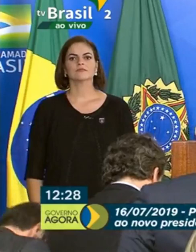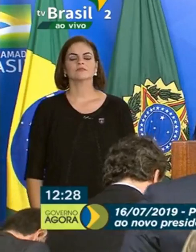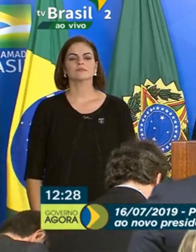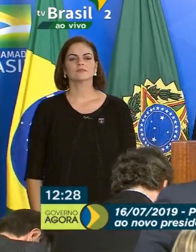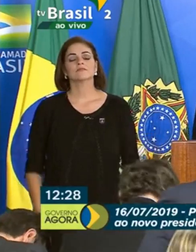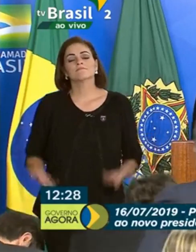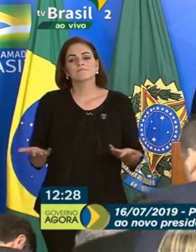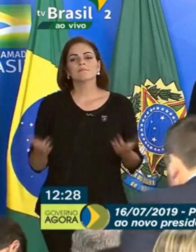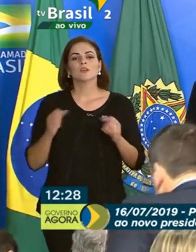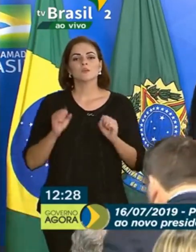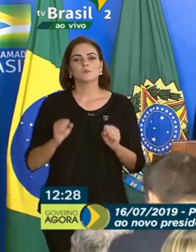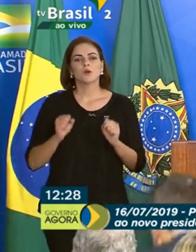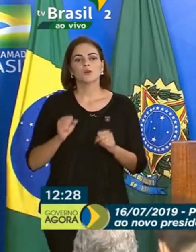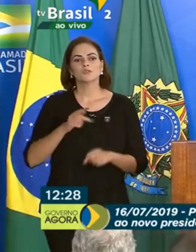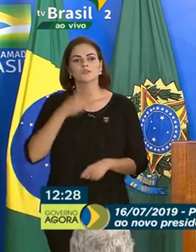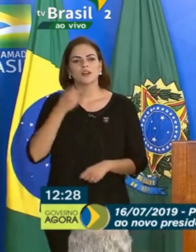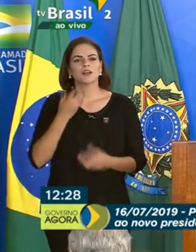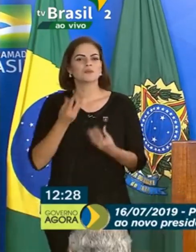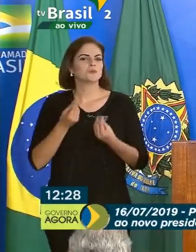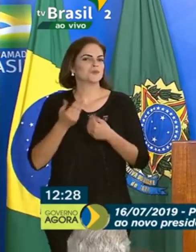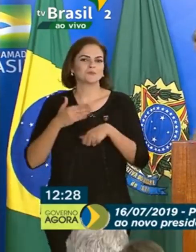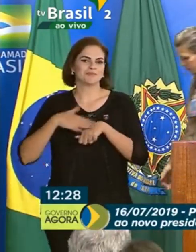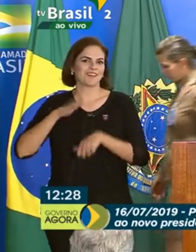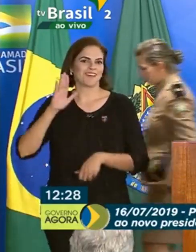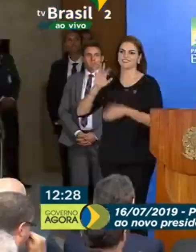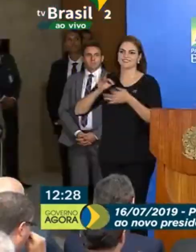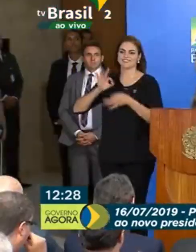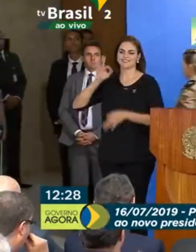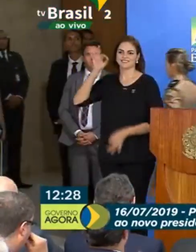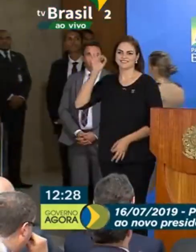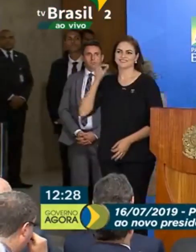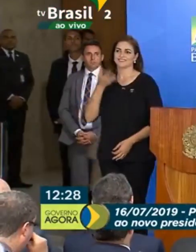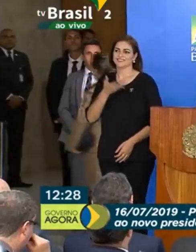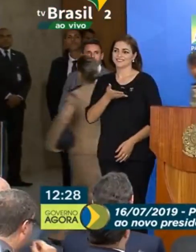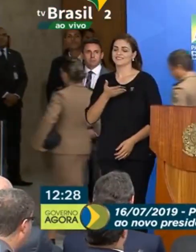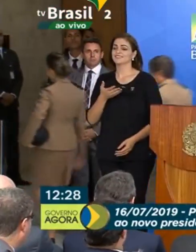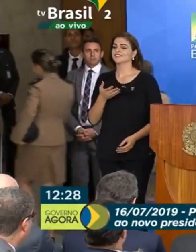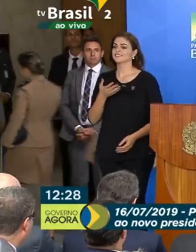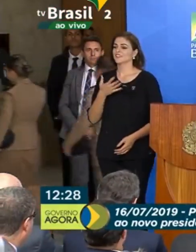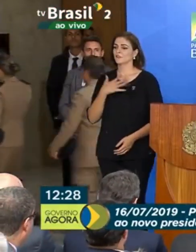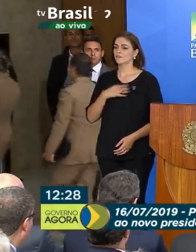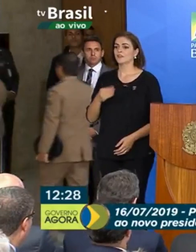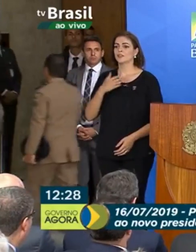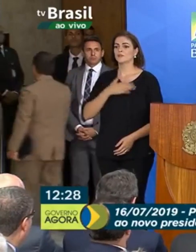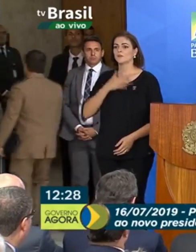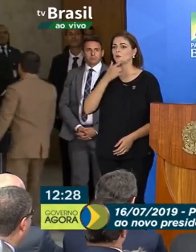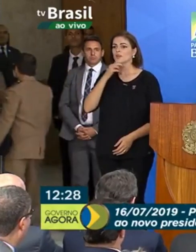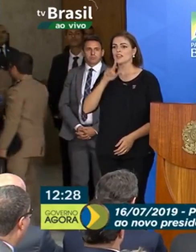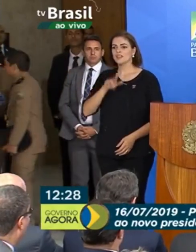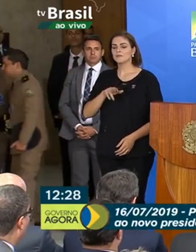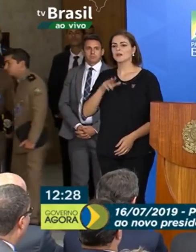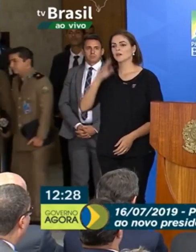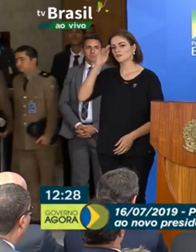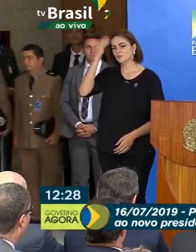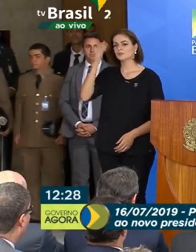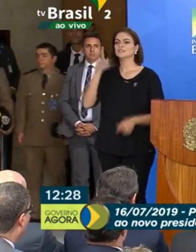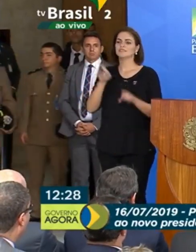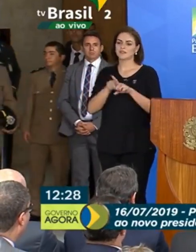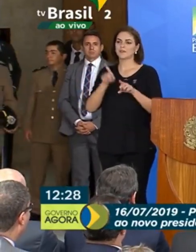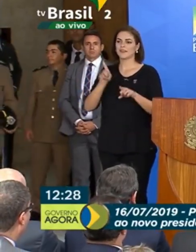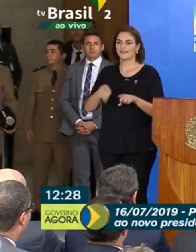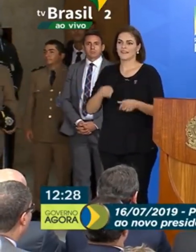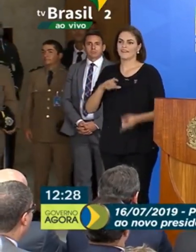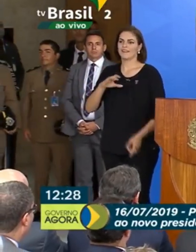Poderia falar muito, sou meu sobrinho aqui, afinal de contas ele é filho do meu irmão que também, por coincidência, é capitão do